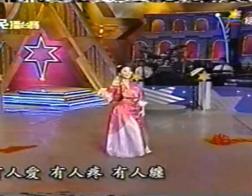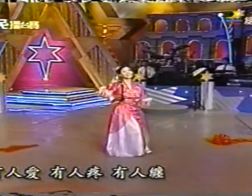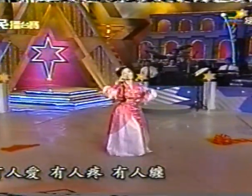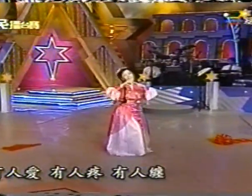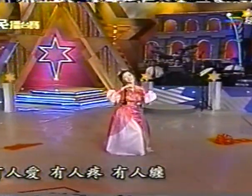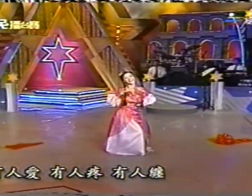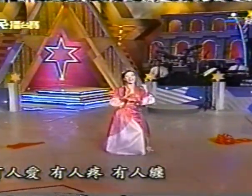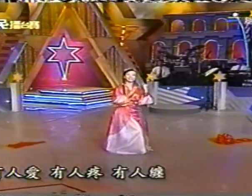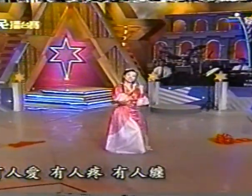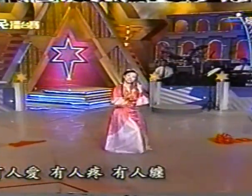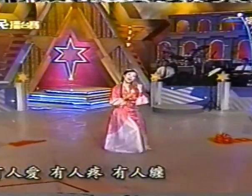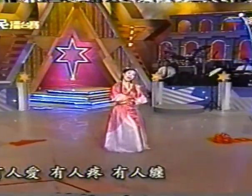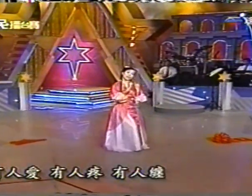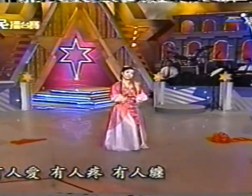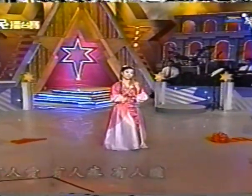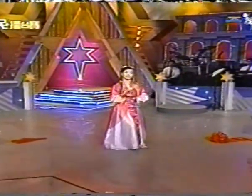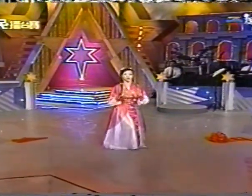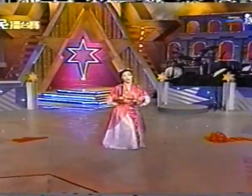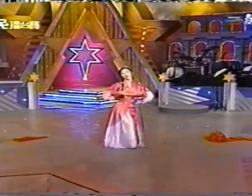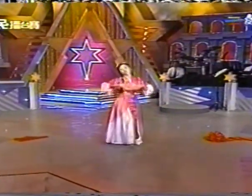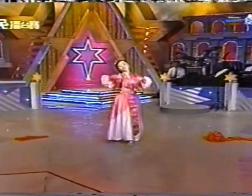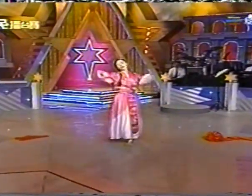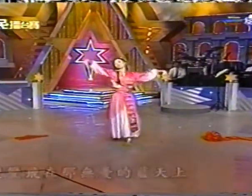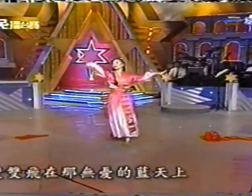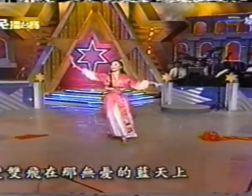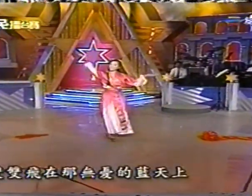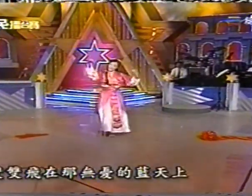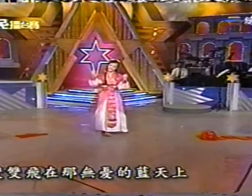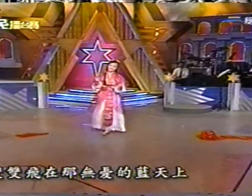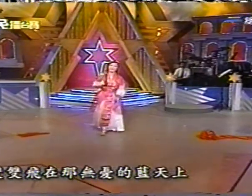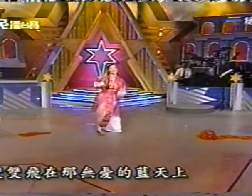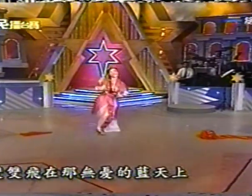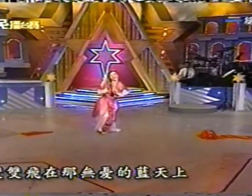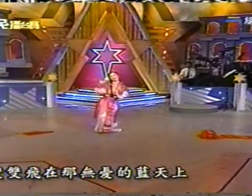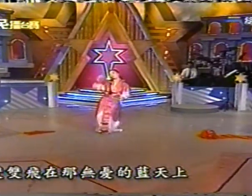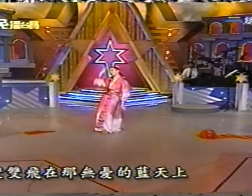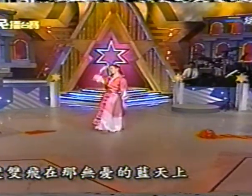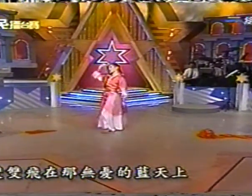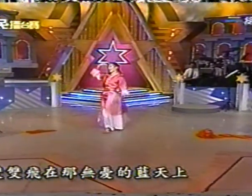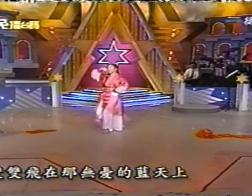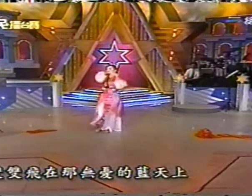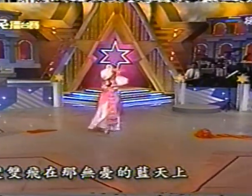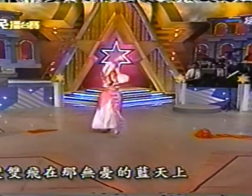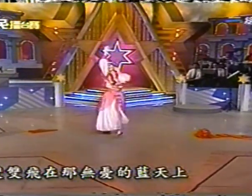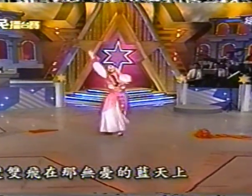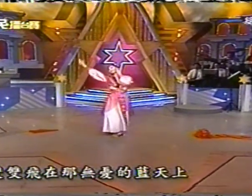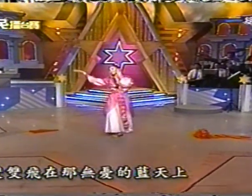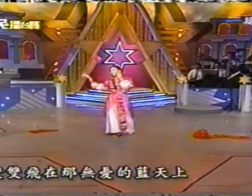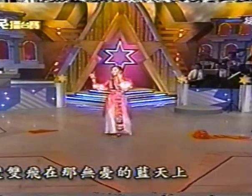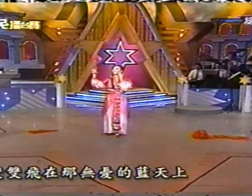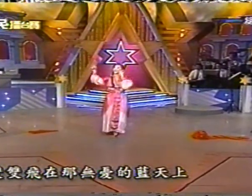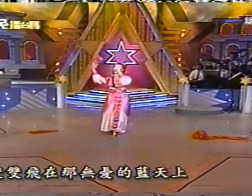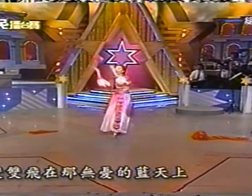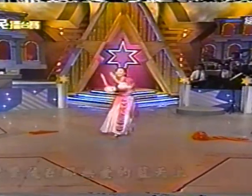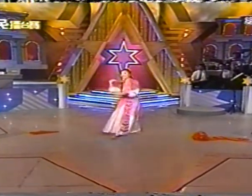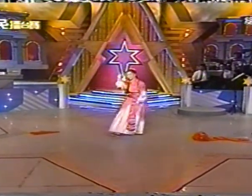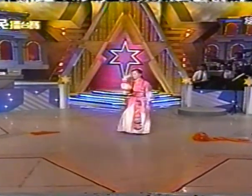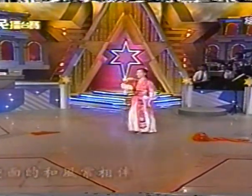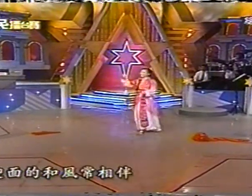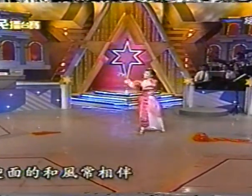有人缠双双飞在那无忧的蓝天上一面的